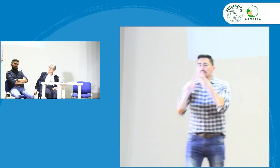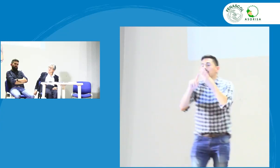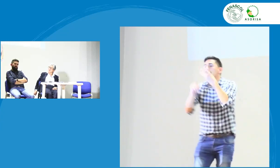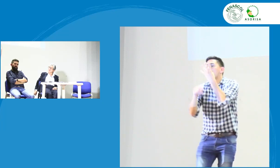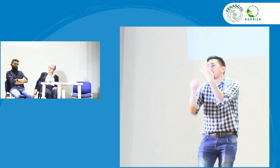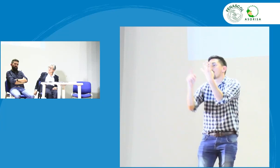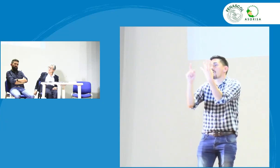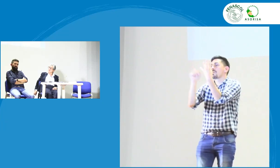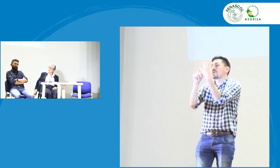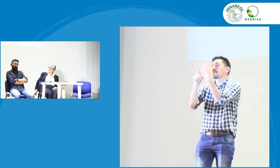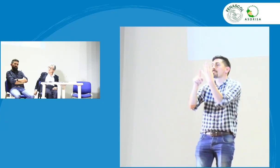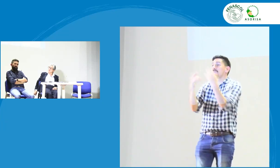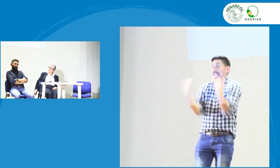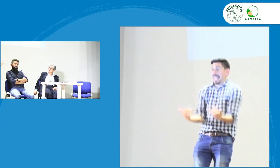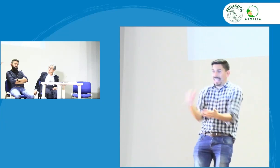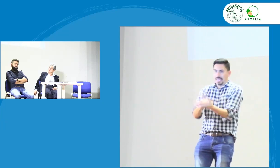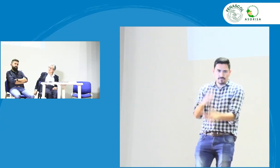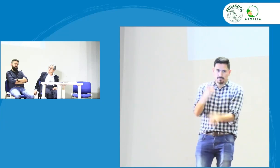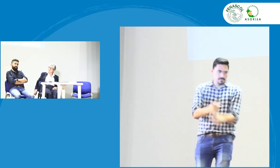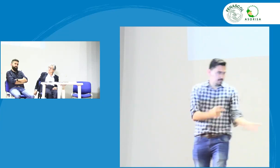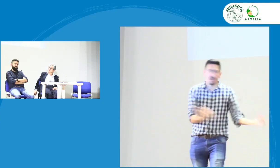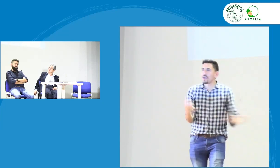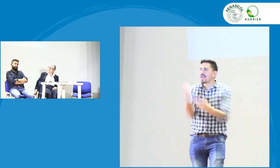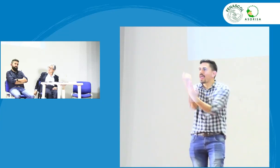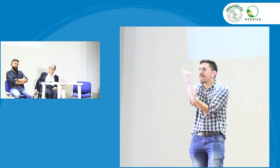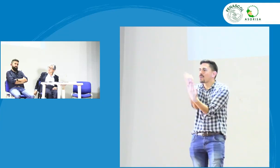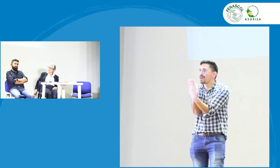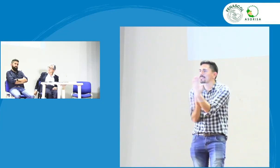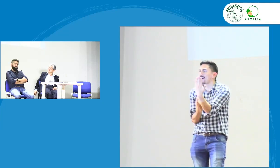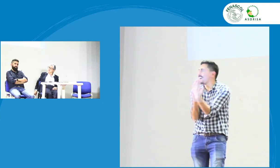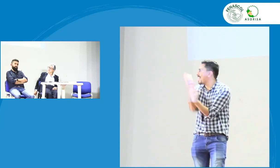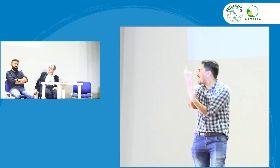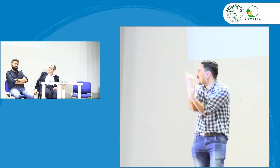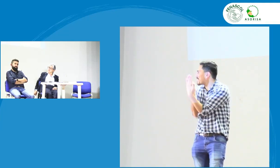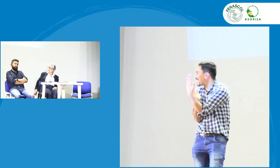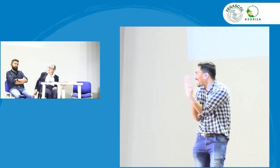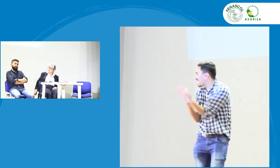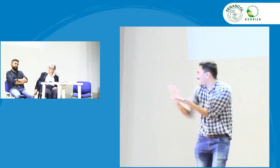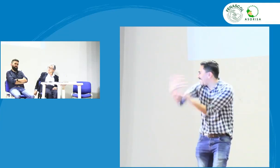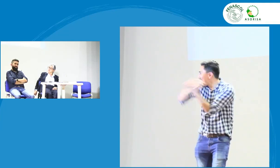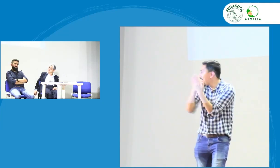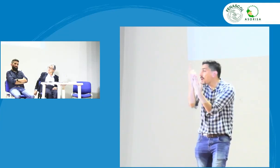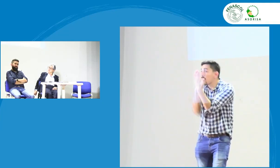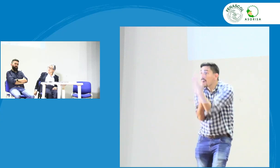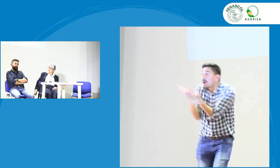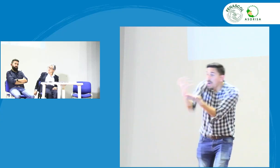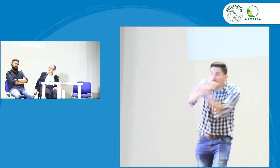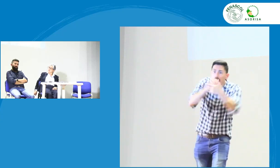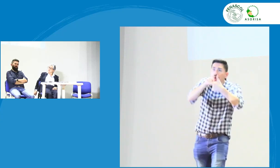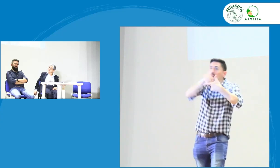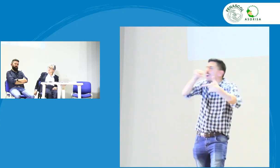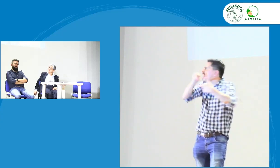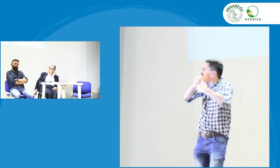llevar a cabo también ahora en cuanto a la encuesta a la recolección y la